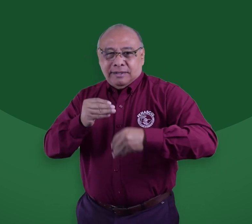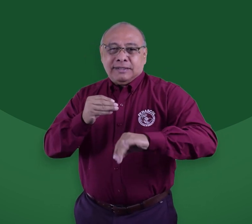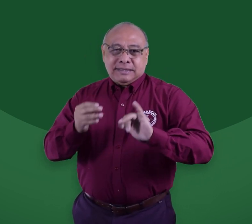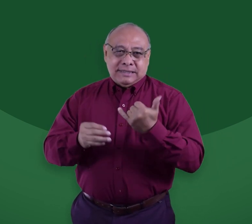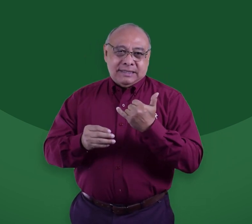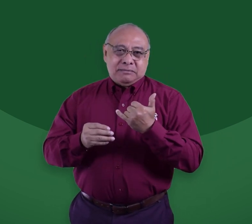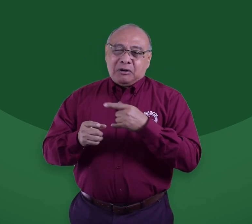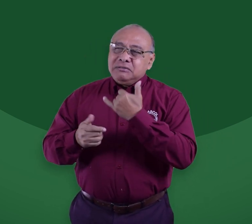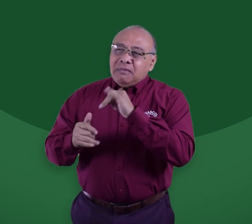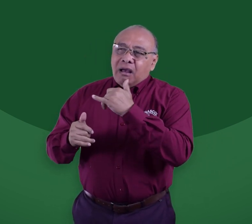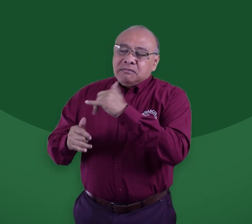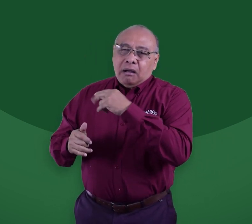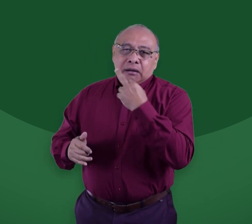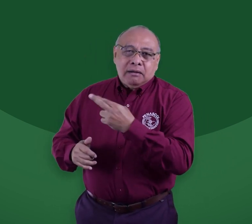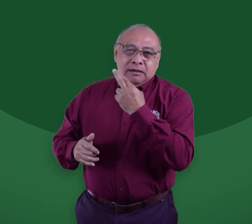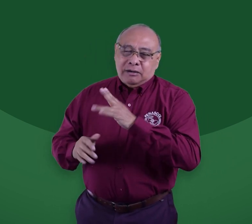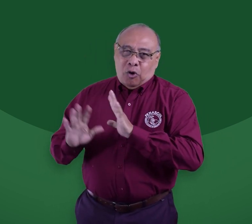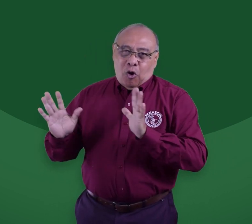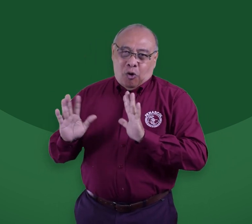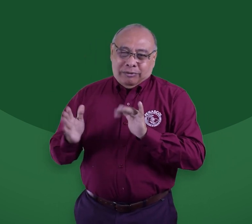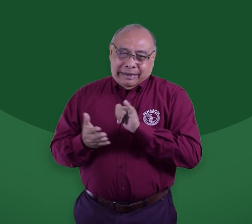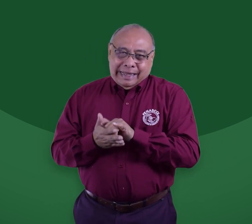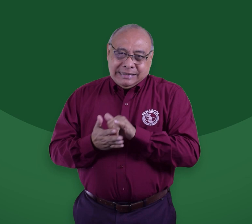Por esto Fenas Call quiere hacer clareada al respecto.